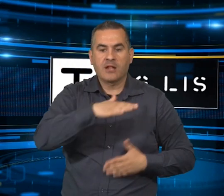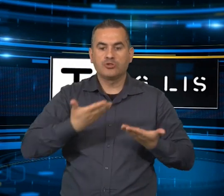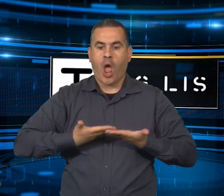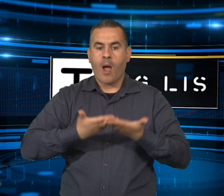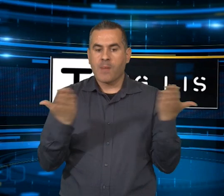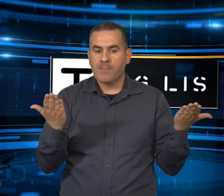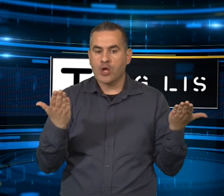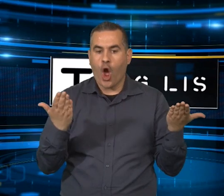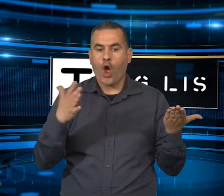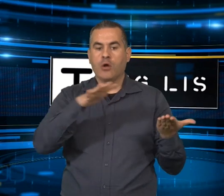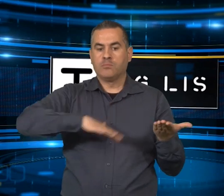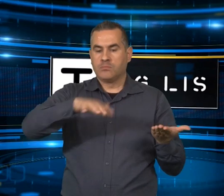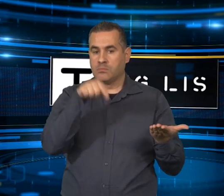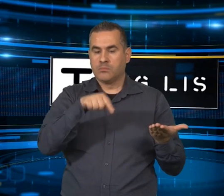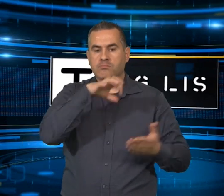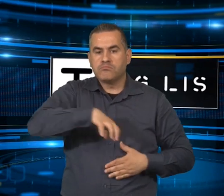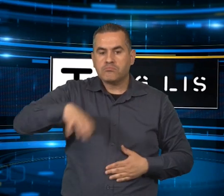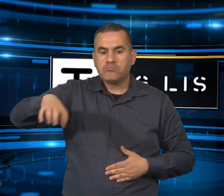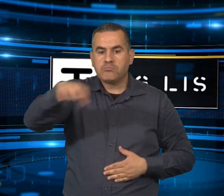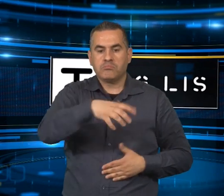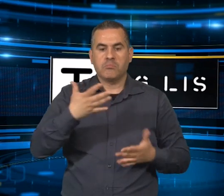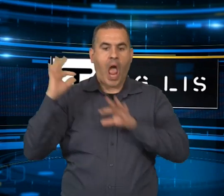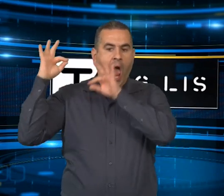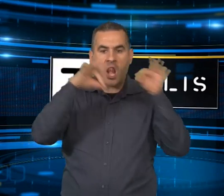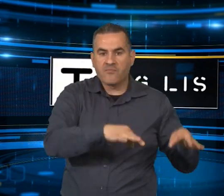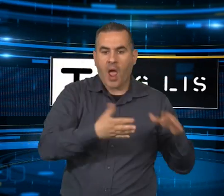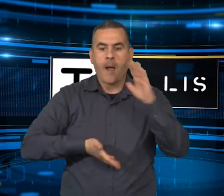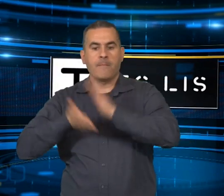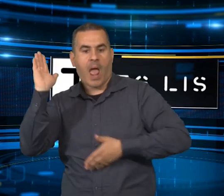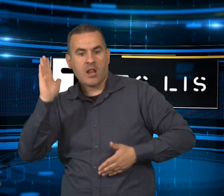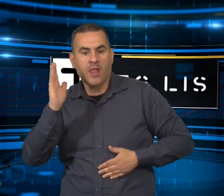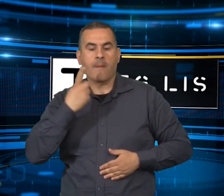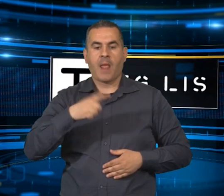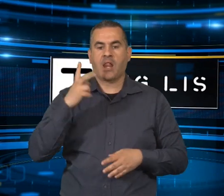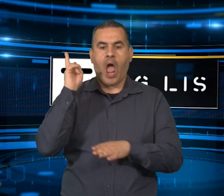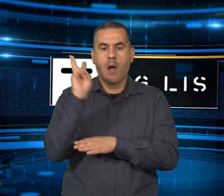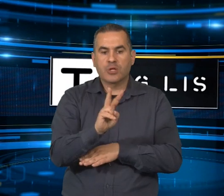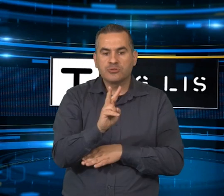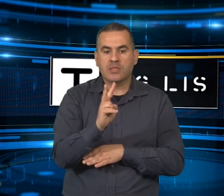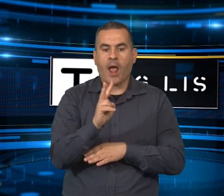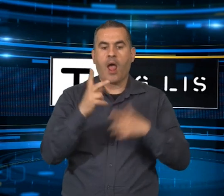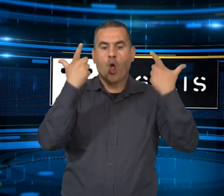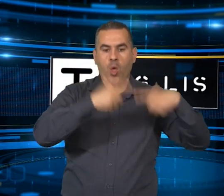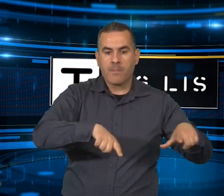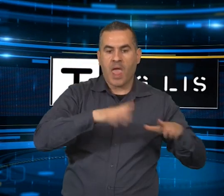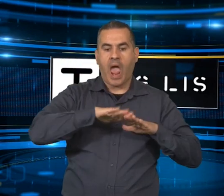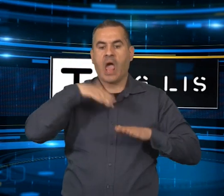auto, 8 per taxi, 16 coperti e 7 scoperti per autobus. Alla cerimonia sono intervenuti tra gli altri il sindaco